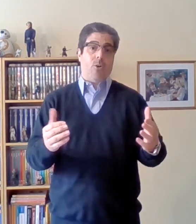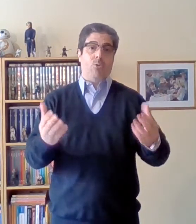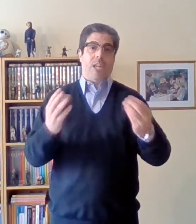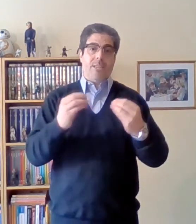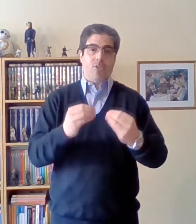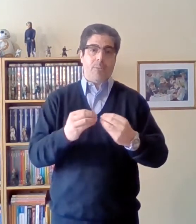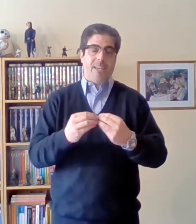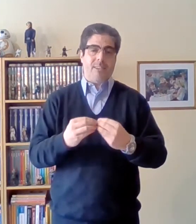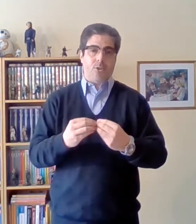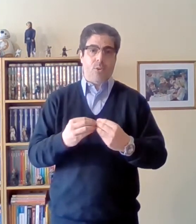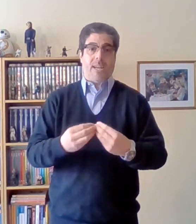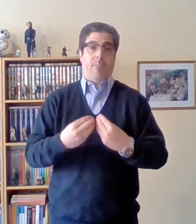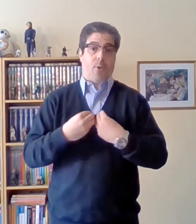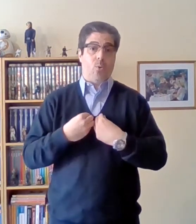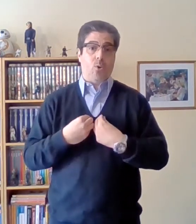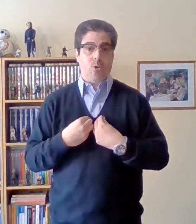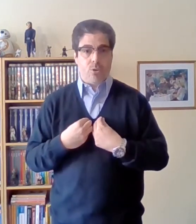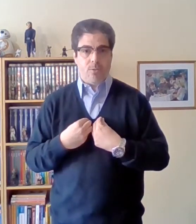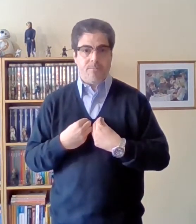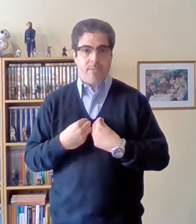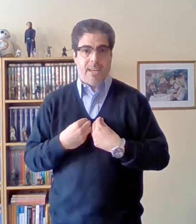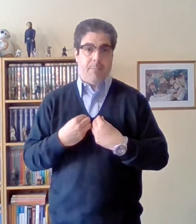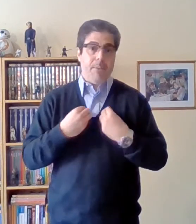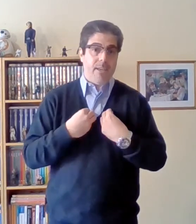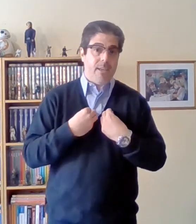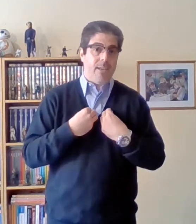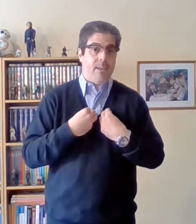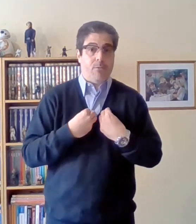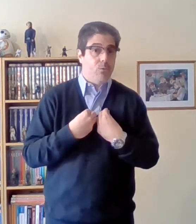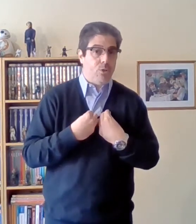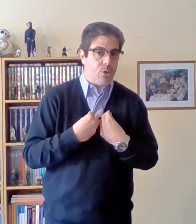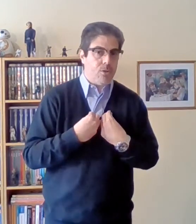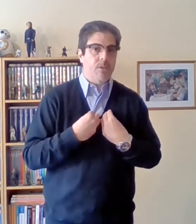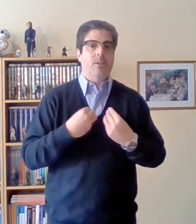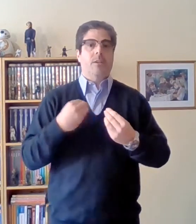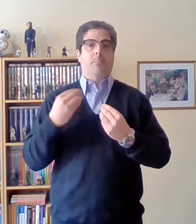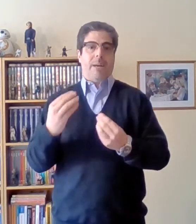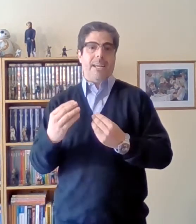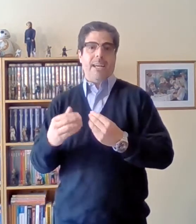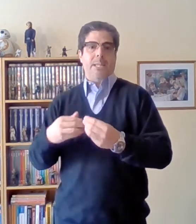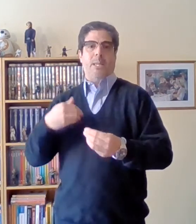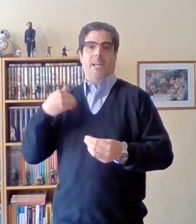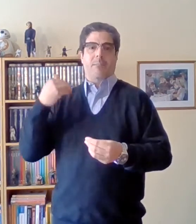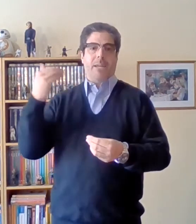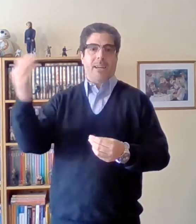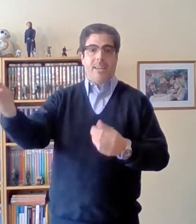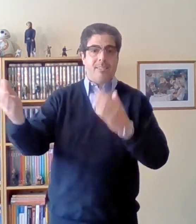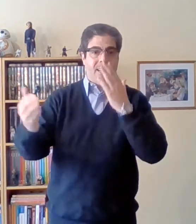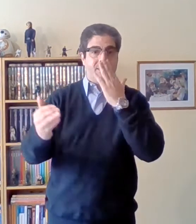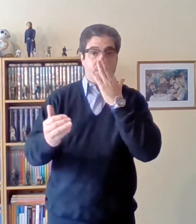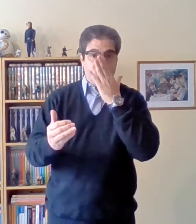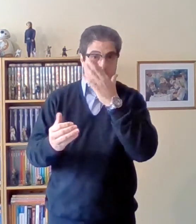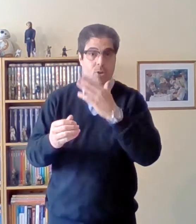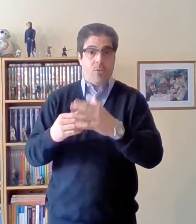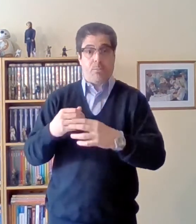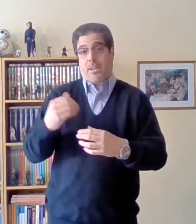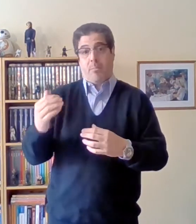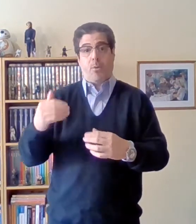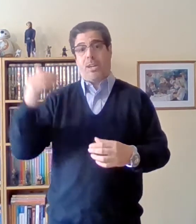utilizo mis aceitunas que produzco yo en mi fondo para intercambiar esas aceitunas con por ejemplo con